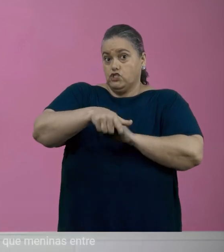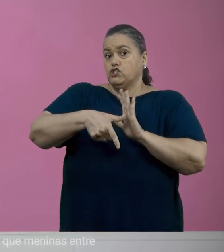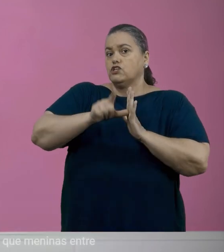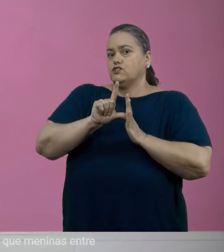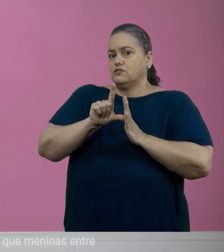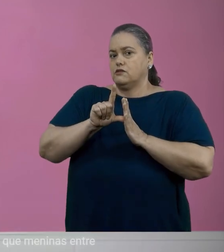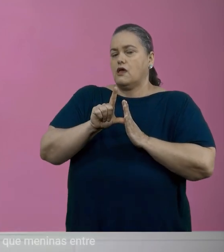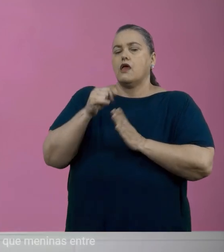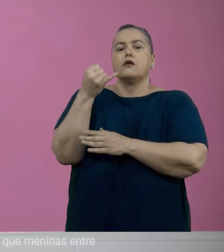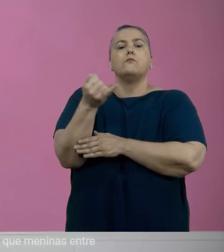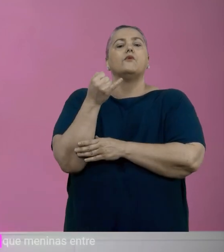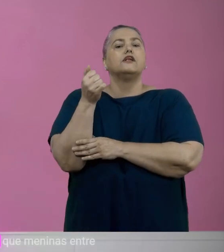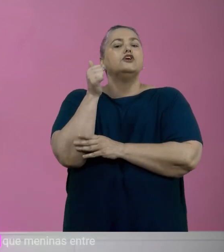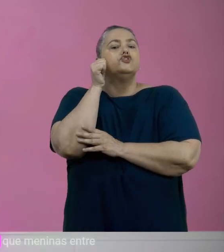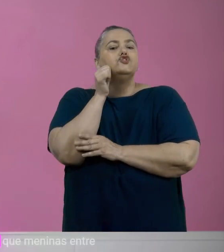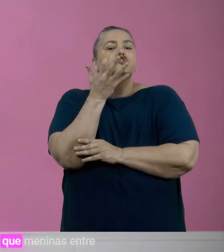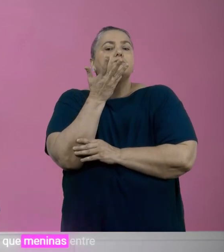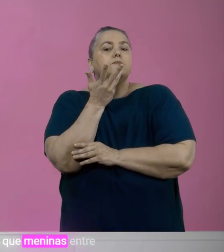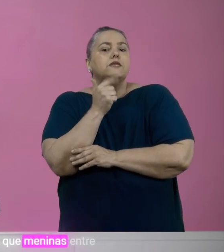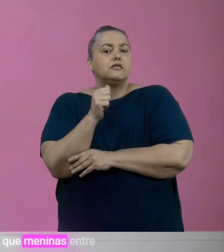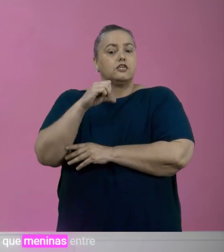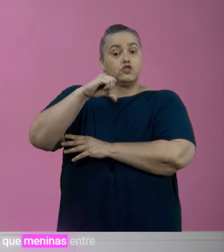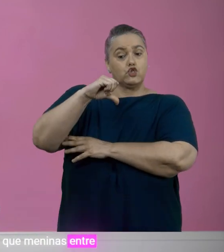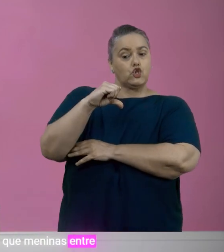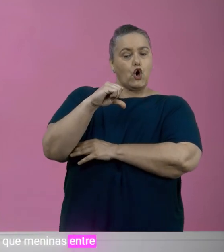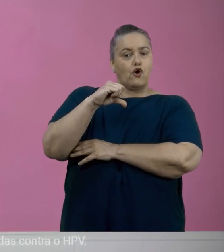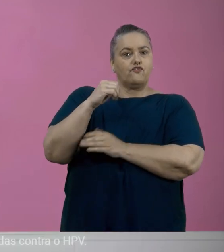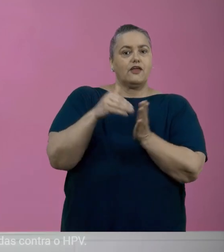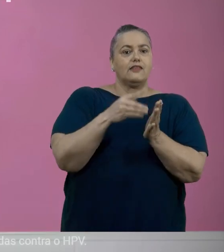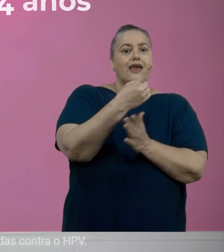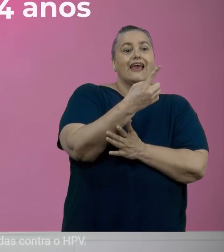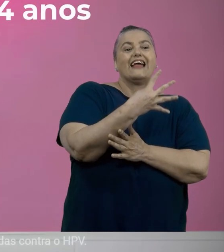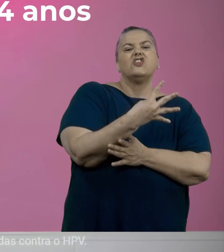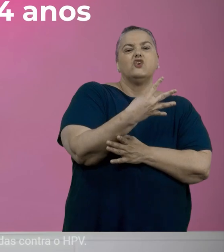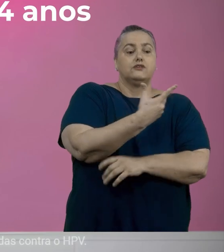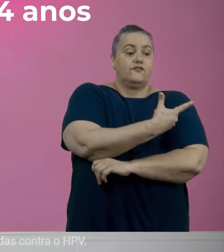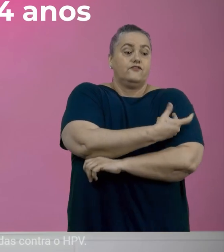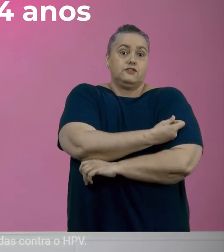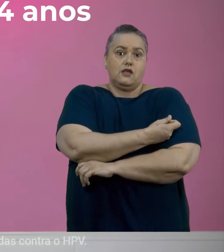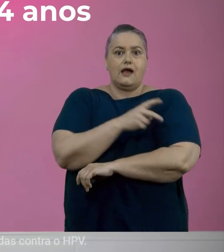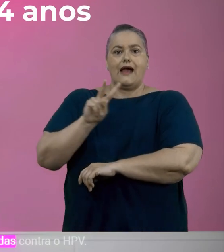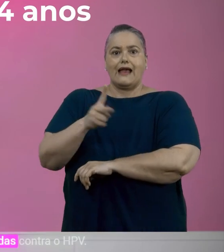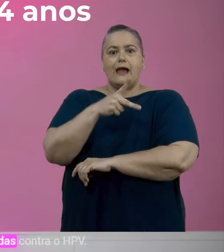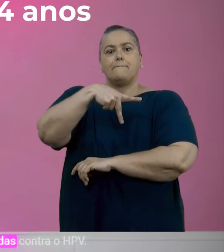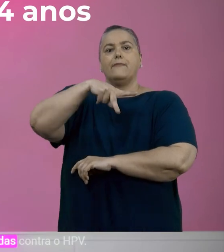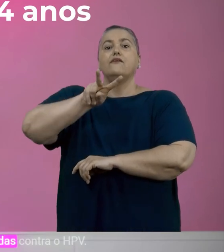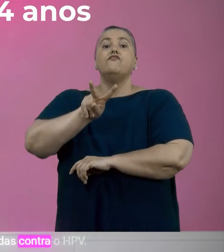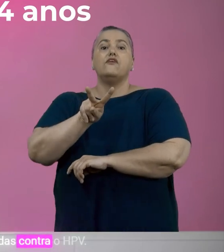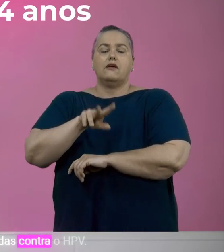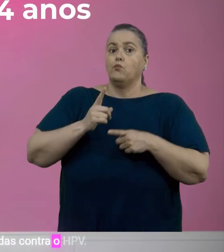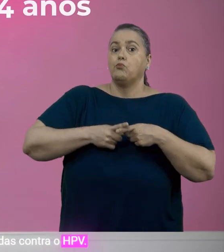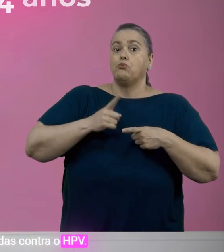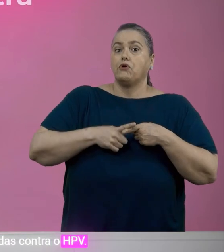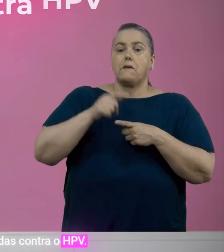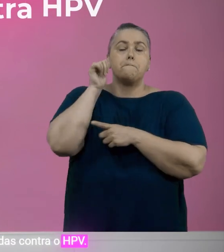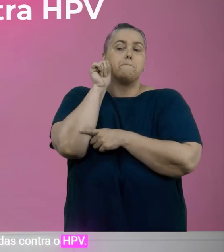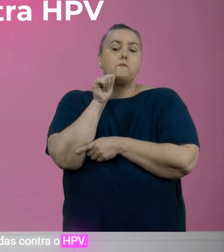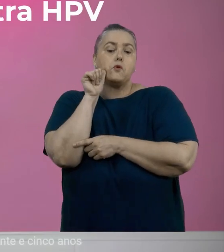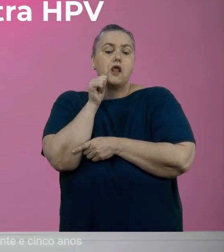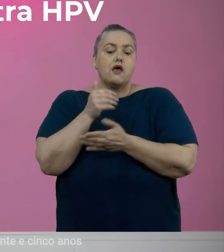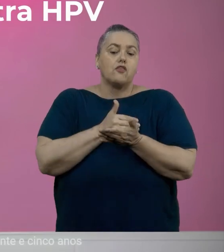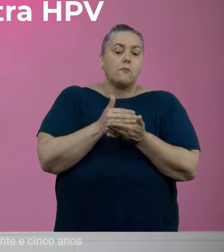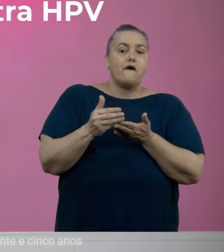E, auxiliando a dica anterior, é essencial que meninas entre 9 e 14 anos sejam vacinadas contra o HPV.